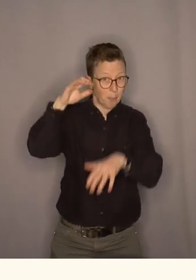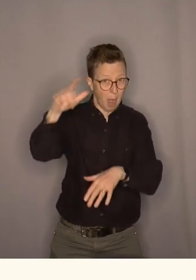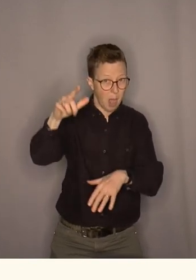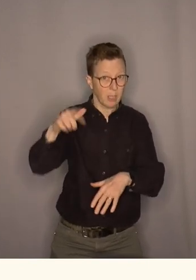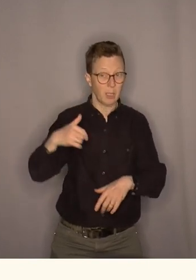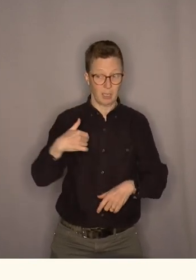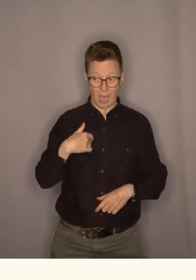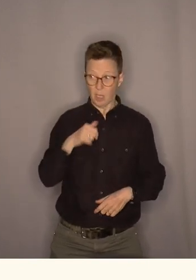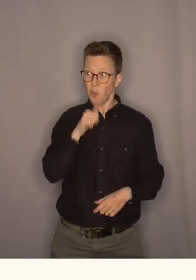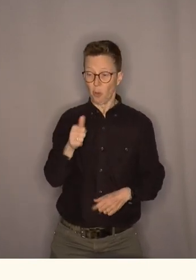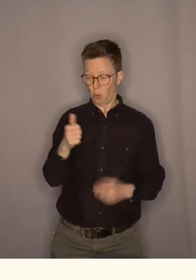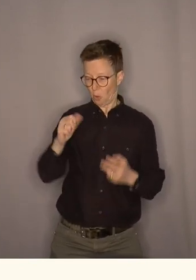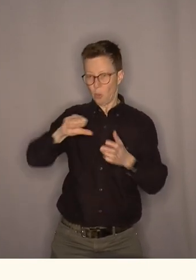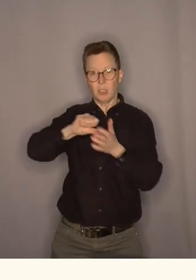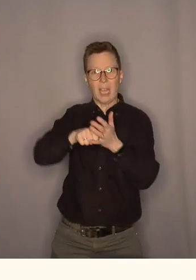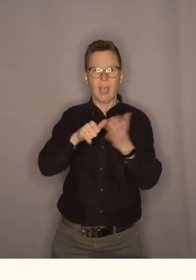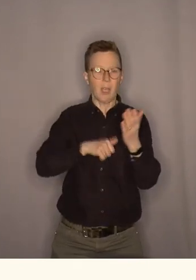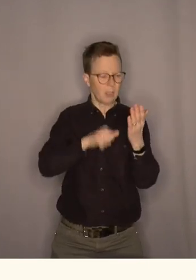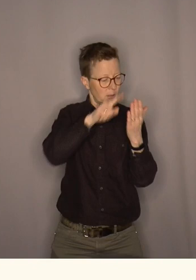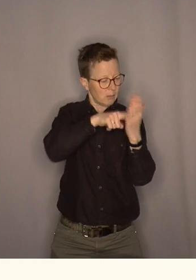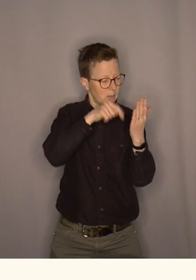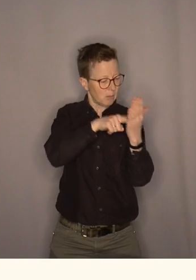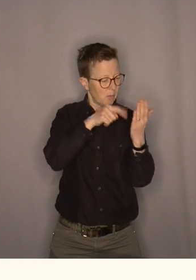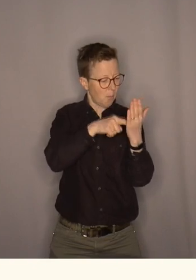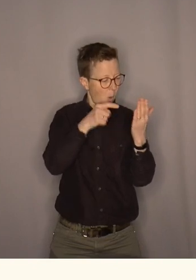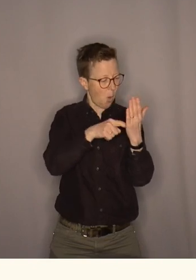Ok, jeg måtte sjekke da dugnad på mobilen.